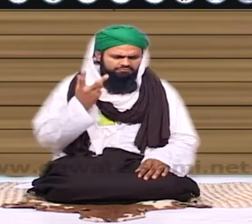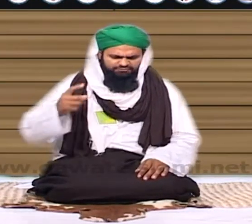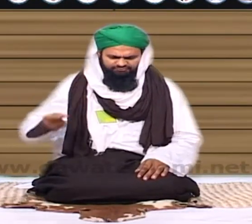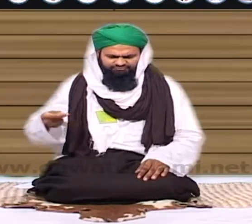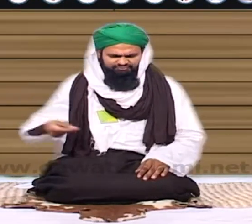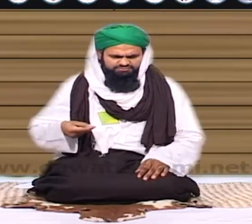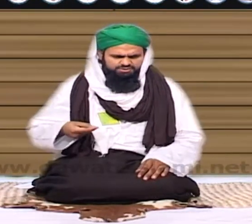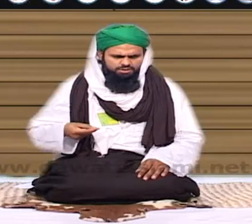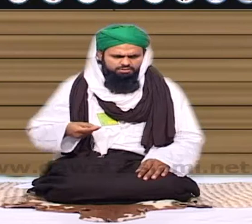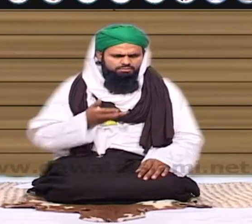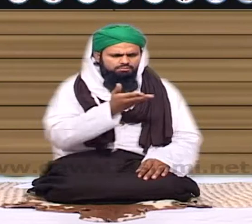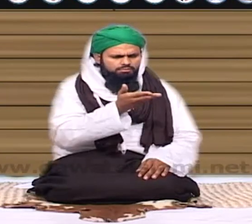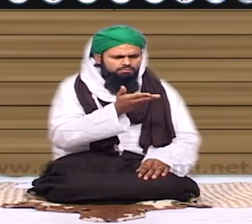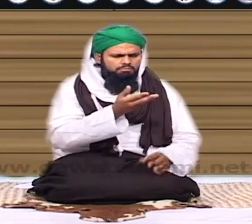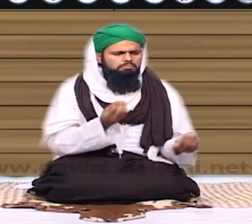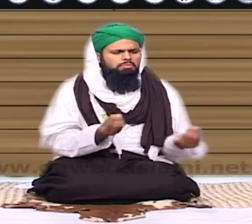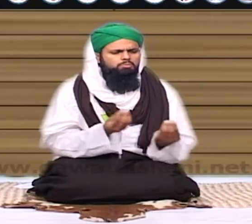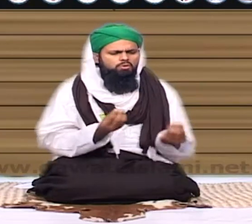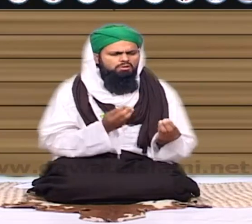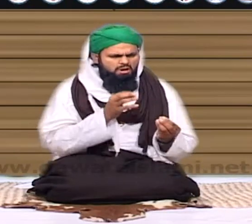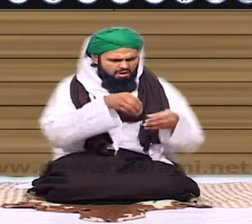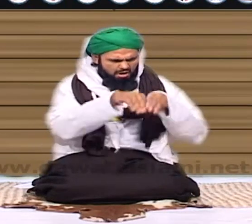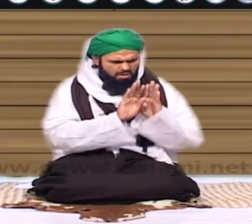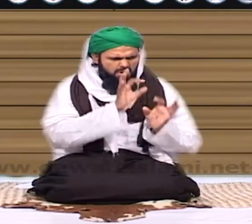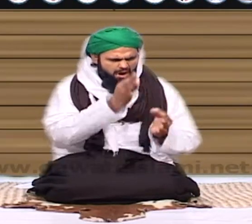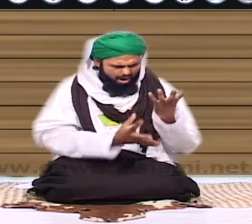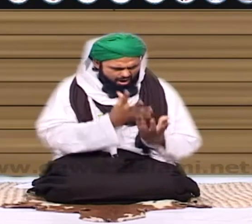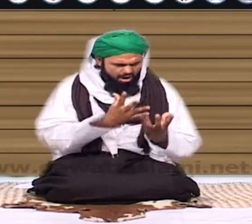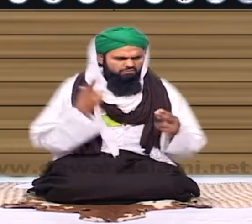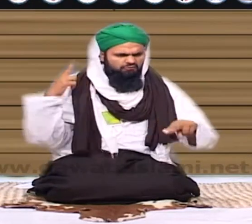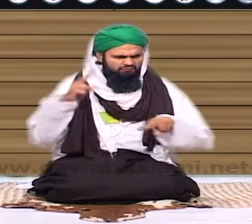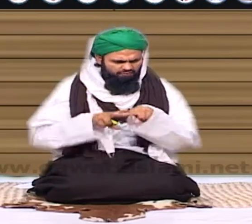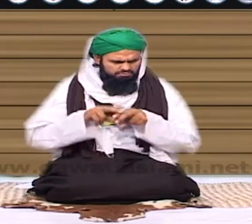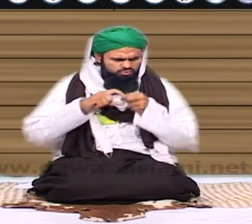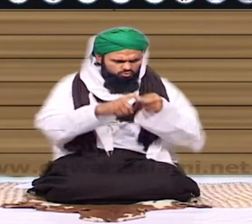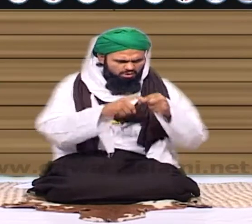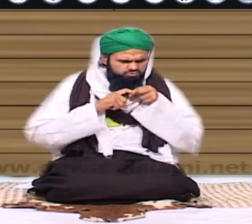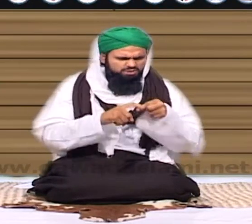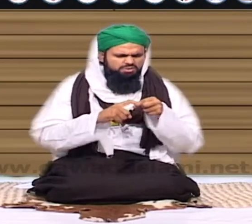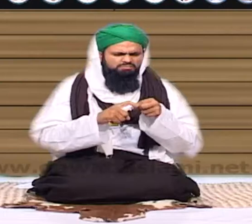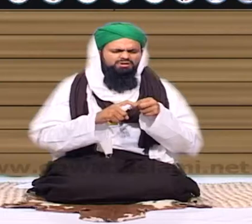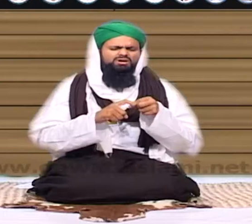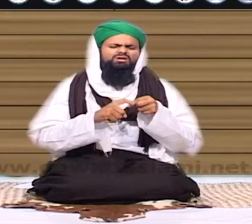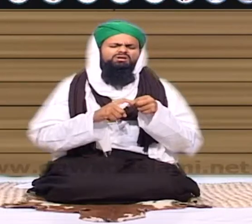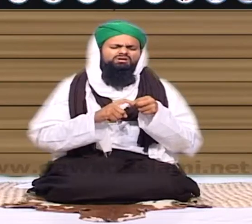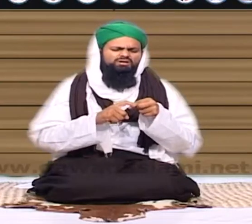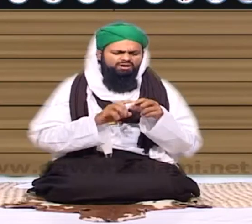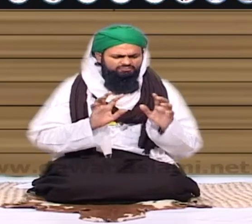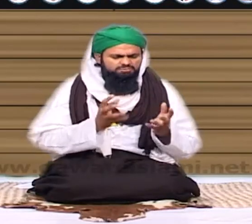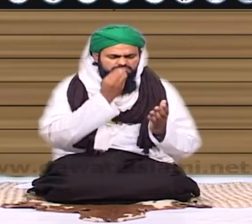مطلب بعض اوقات وسید آتی ہے کہ یہ کیا کہ یہ آگ لگتی ہے اور نقی رہناتے ہیں سوال جواب ہوتے ہیں کسی